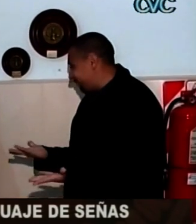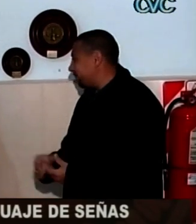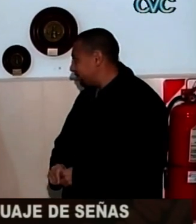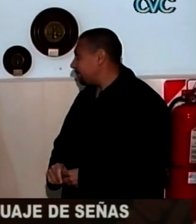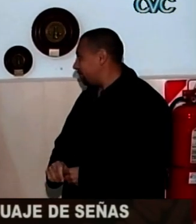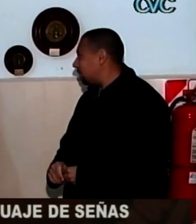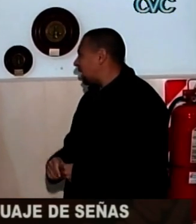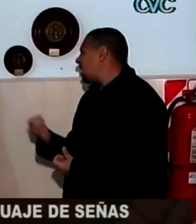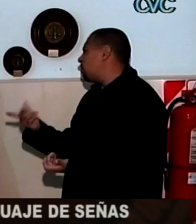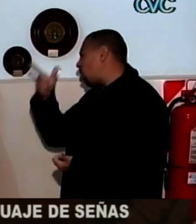Claro, exactamente.